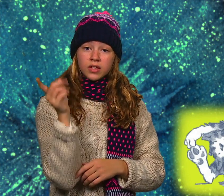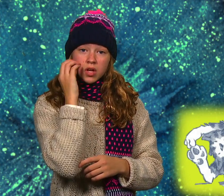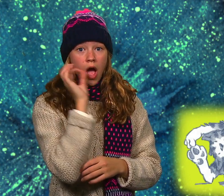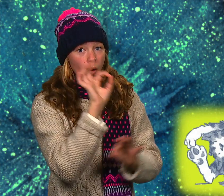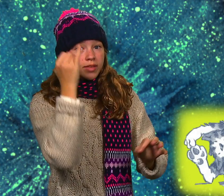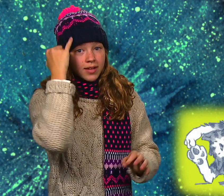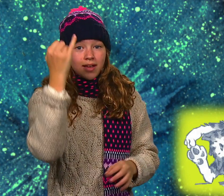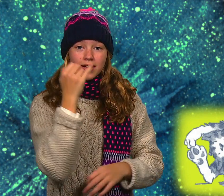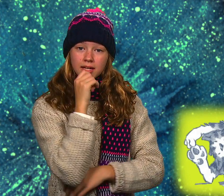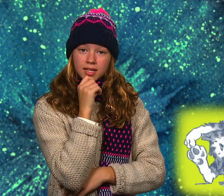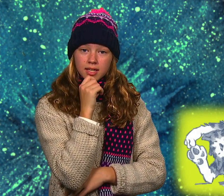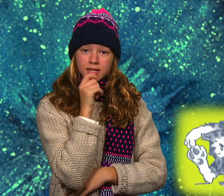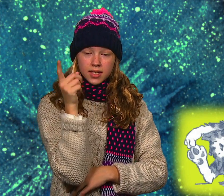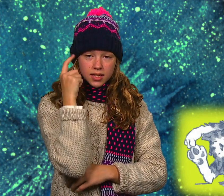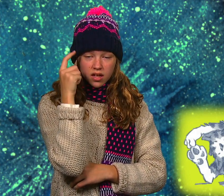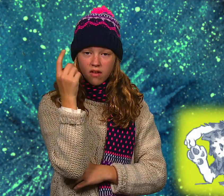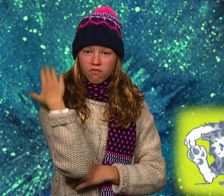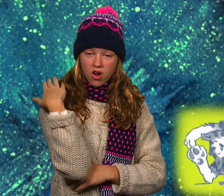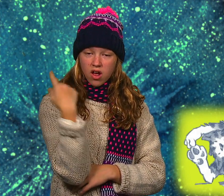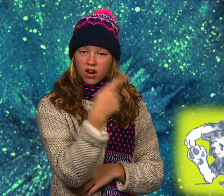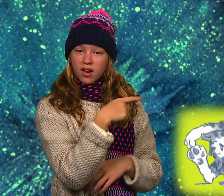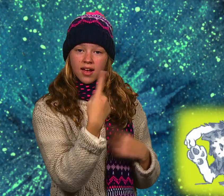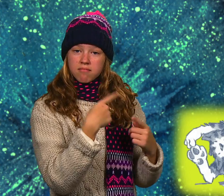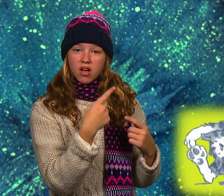ja, das ist eine gute Idee.